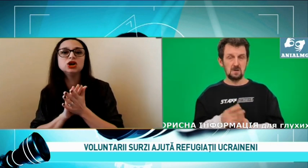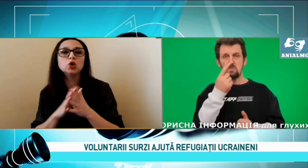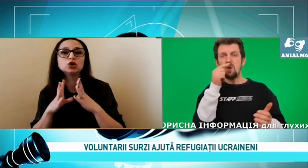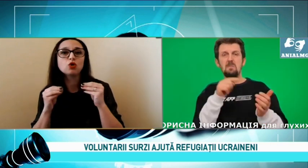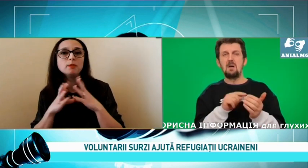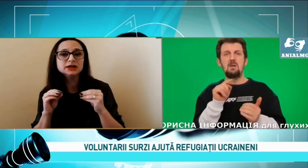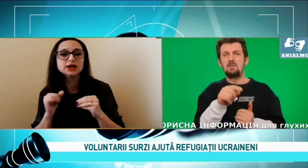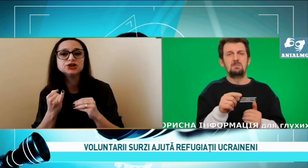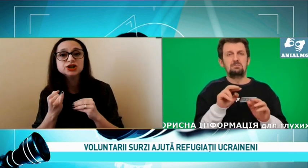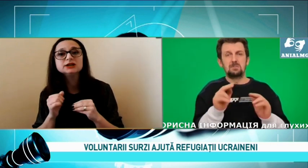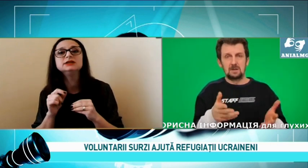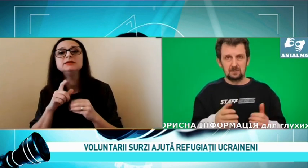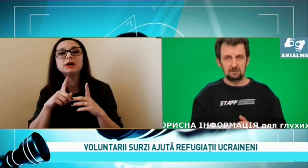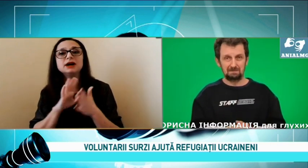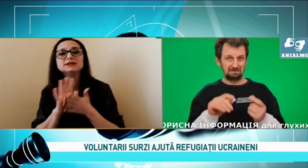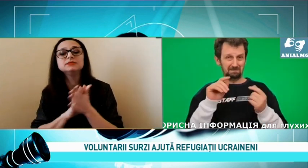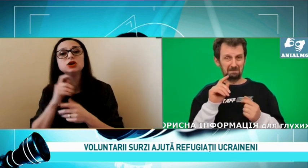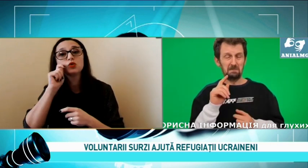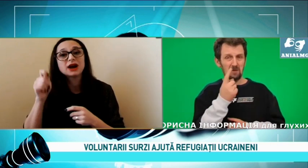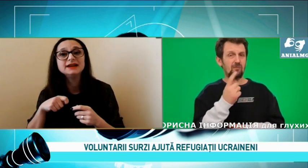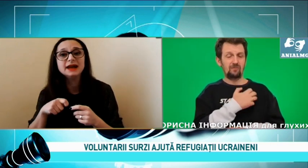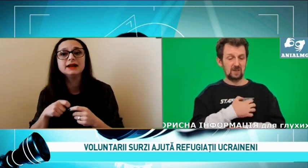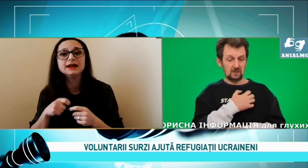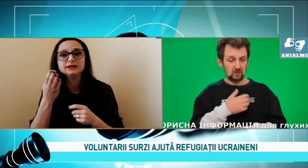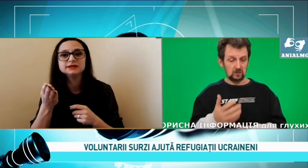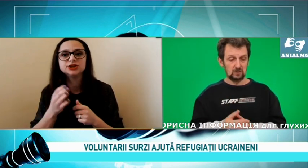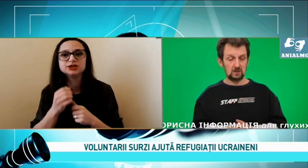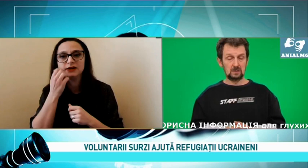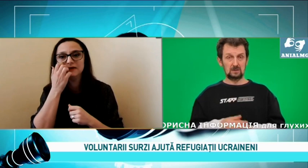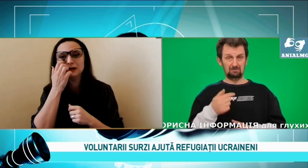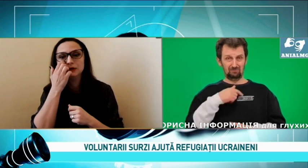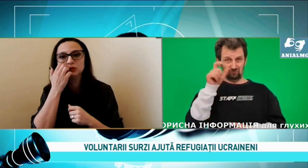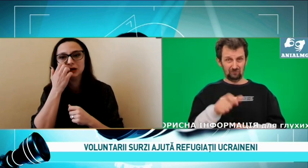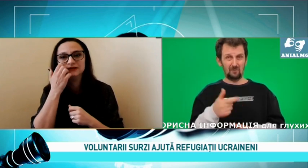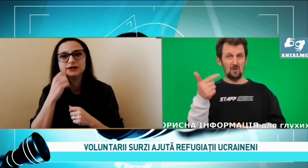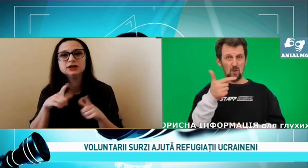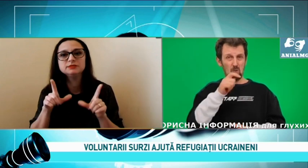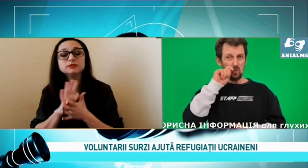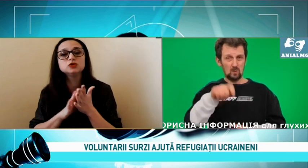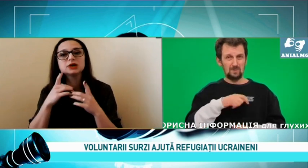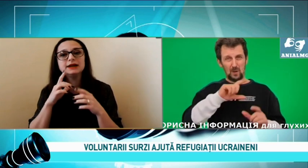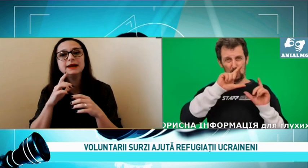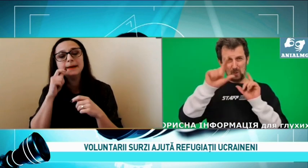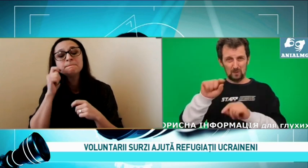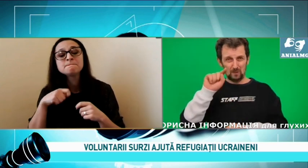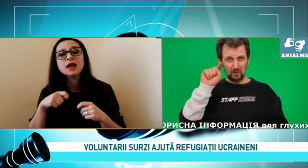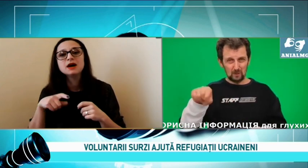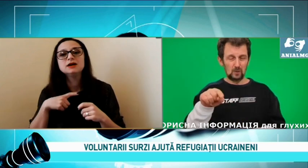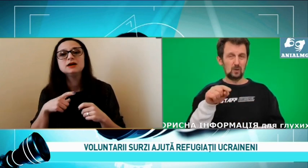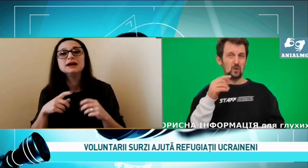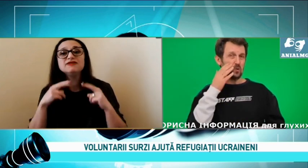semnelor române Și în limba semnelor ucrainene De ceea ce vedeți De oameni care face În limba semnelor ucrainene